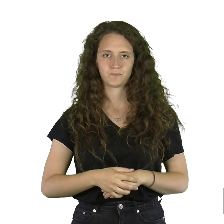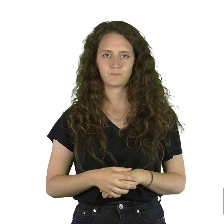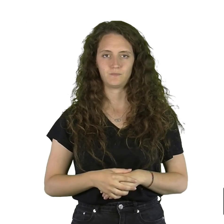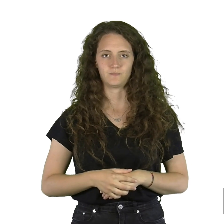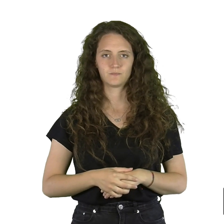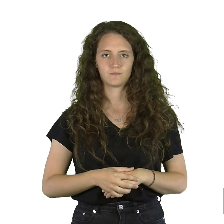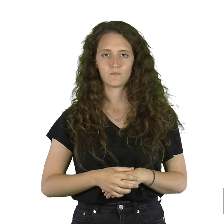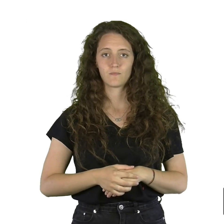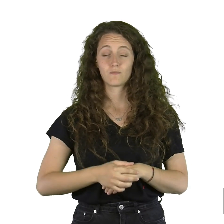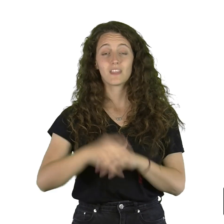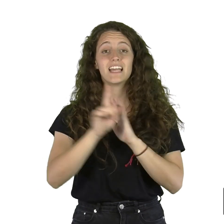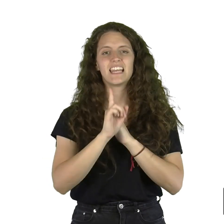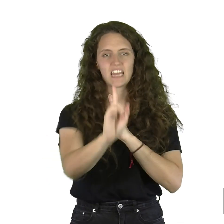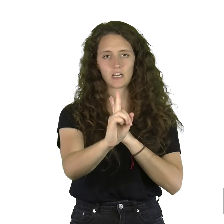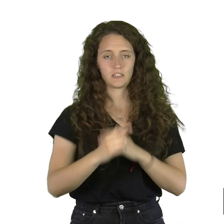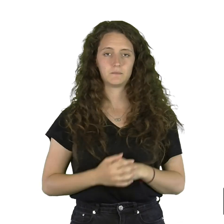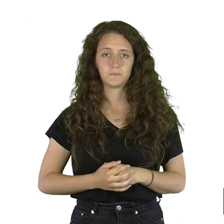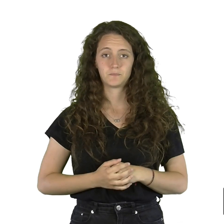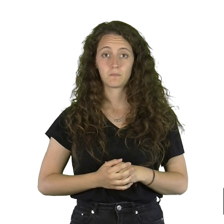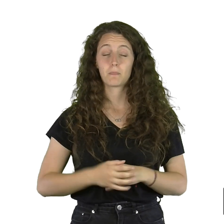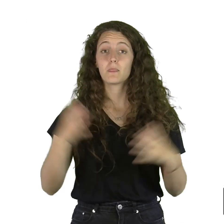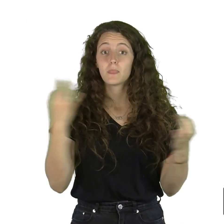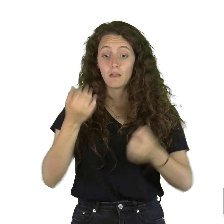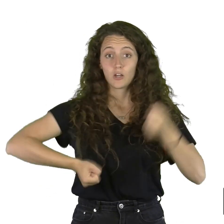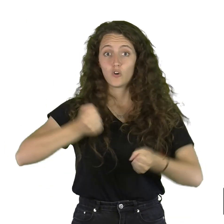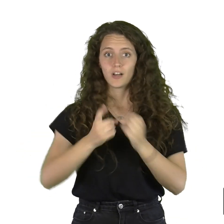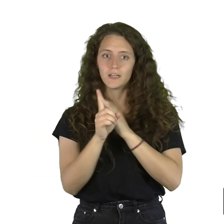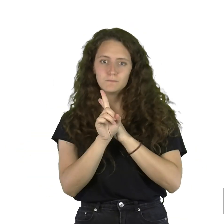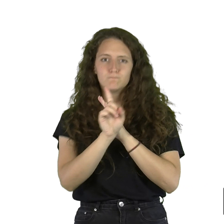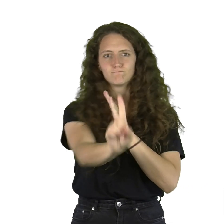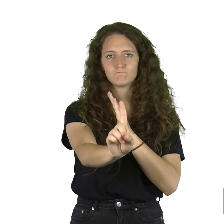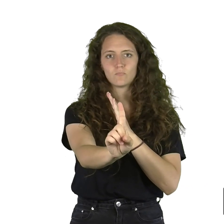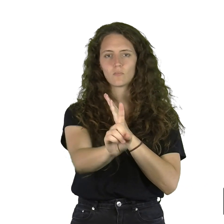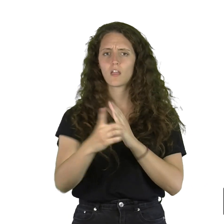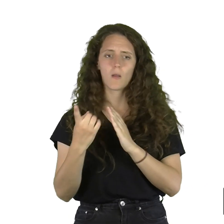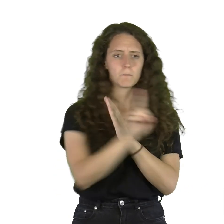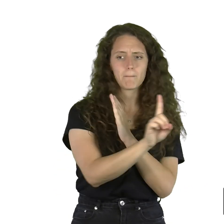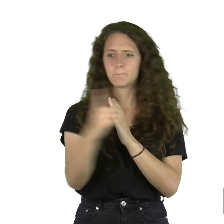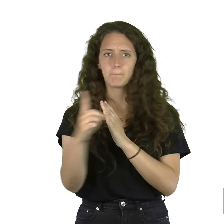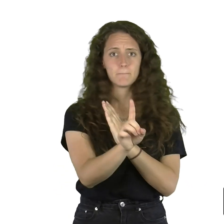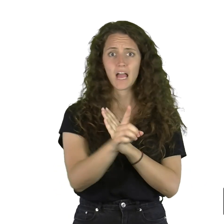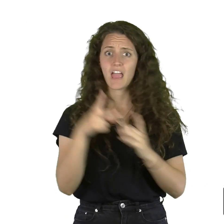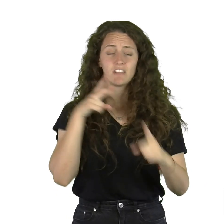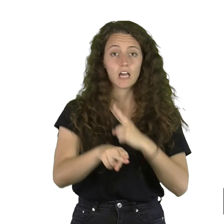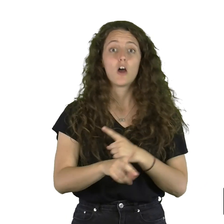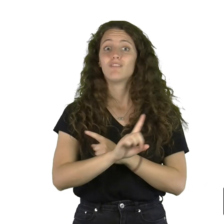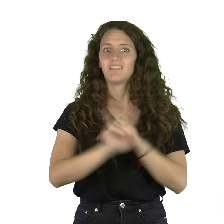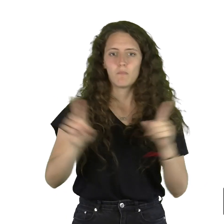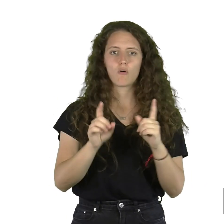Línea recta Se ha de correr en línea recta Sin cruzarse ni pararse delante de